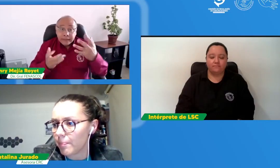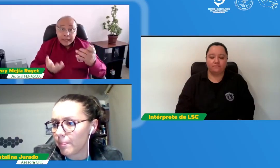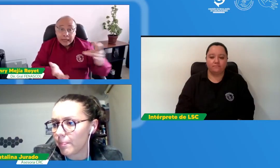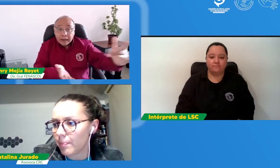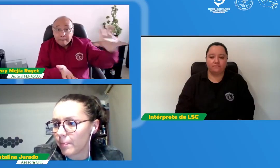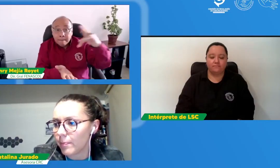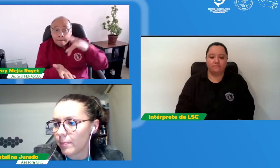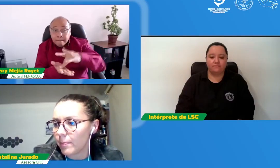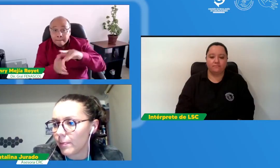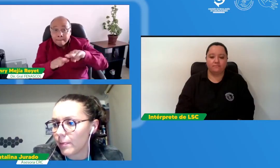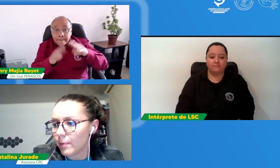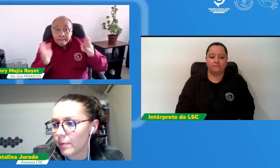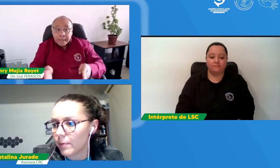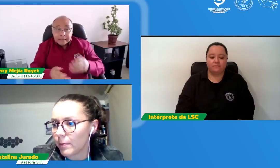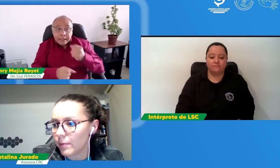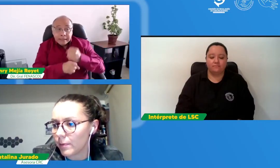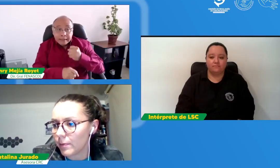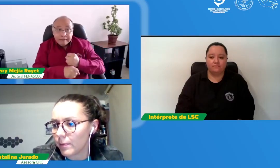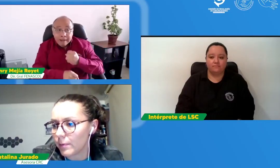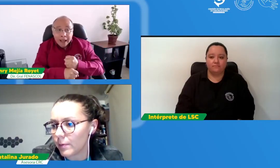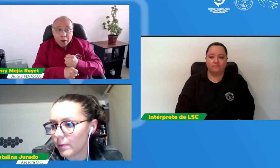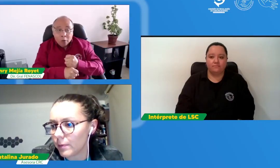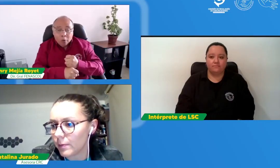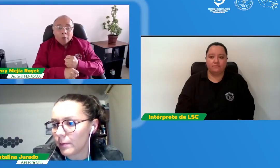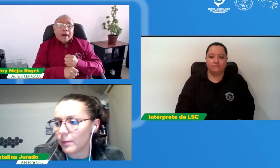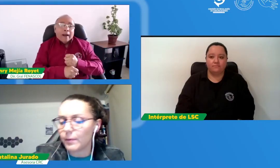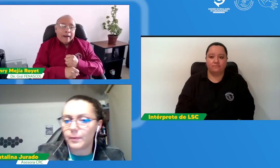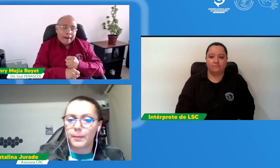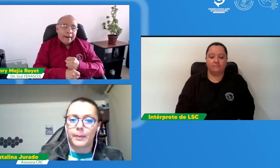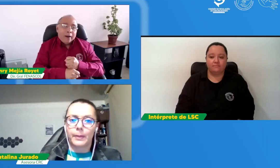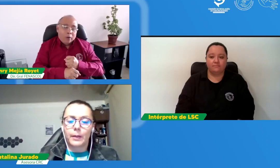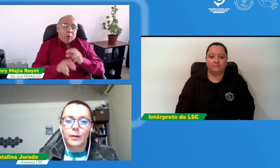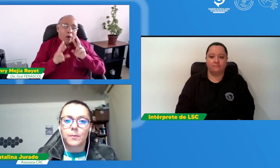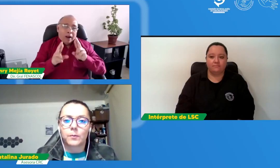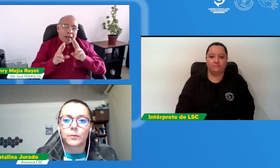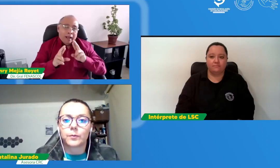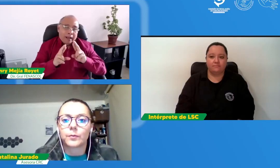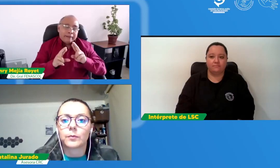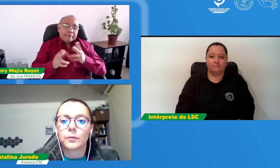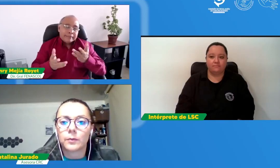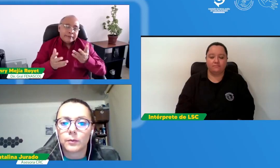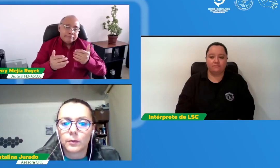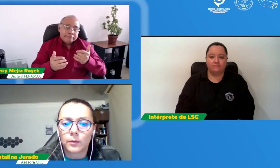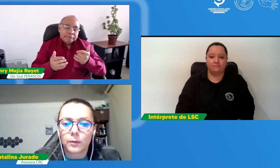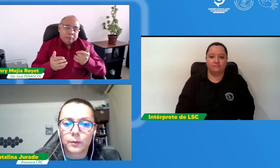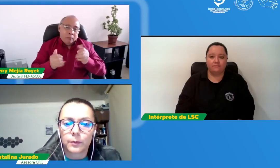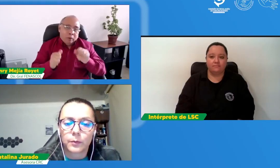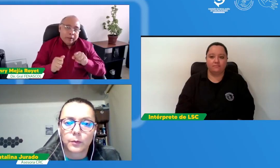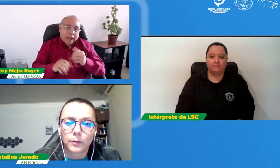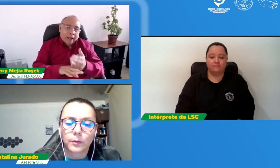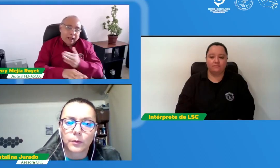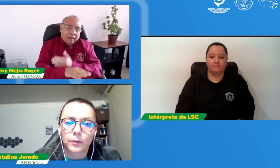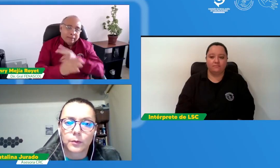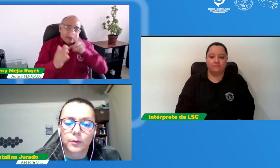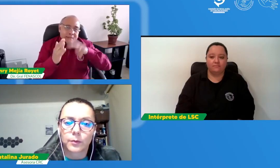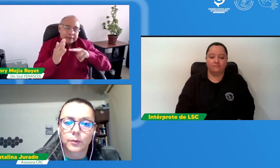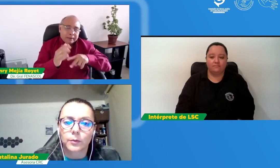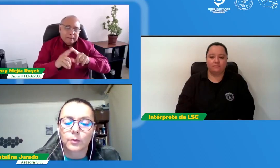y se preparen a esos espacios de participación espacios de trabajo ojalá que puedan desde